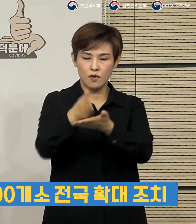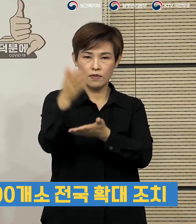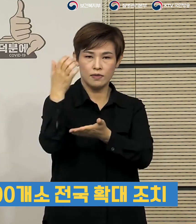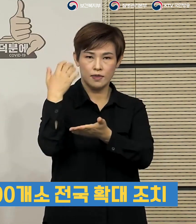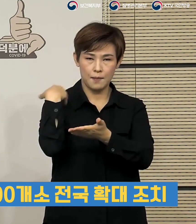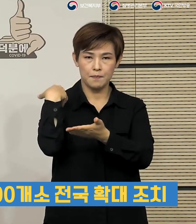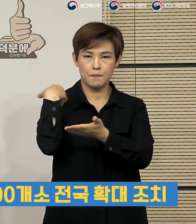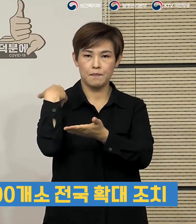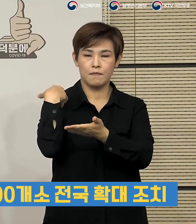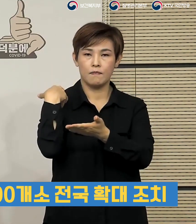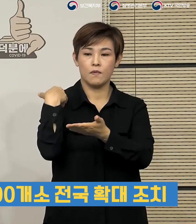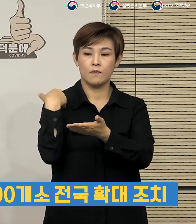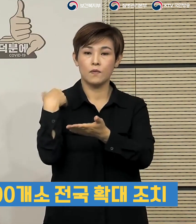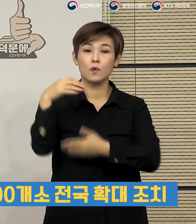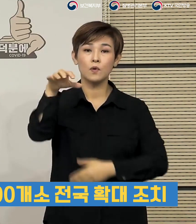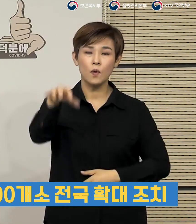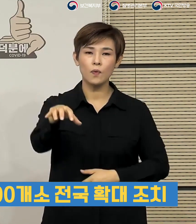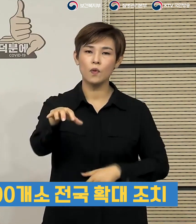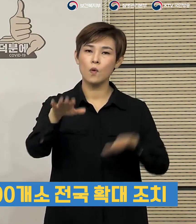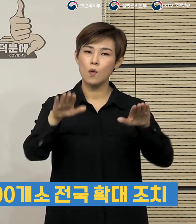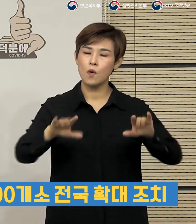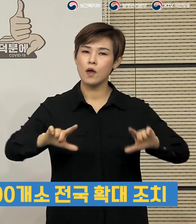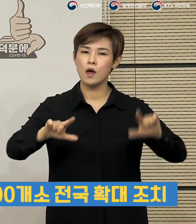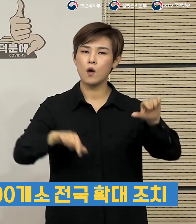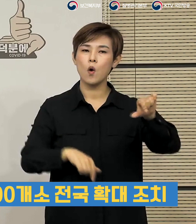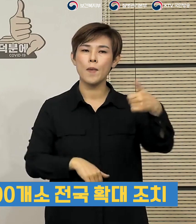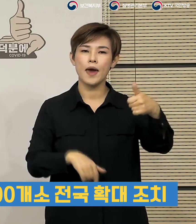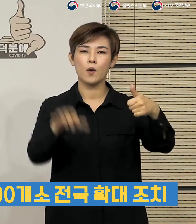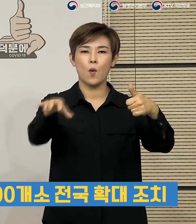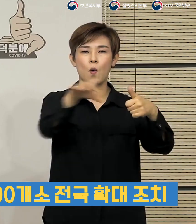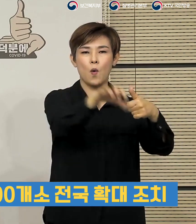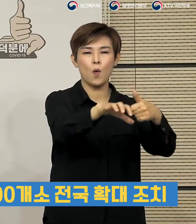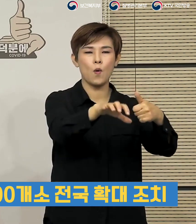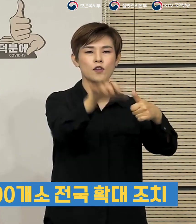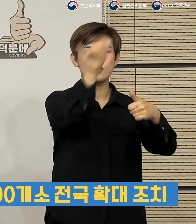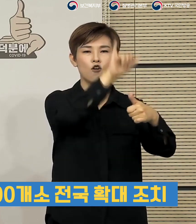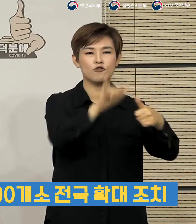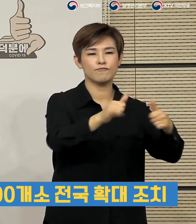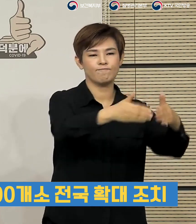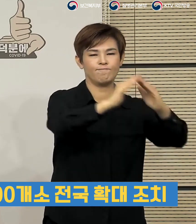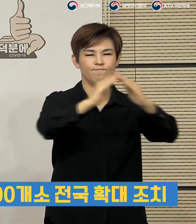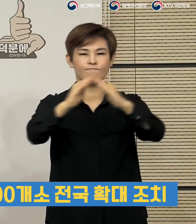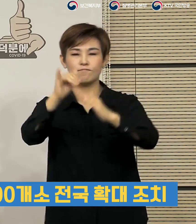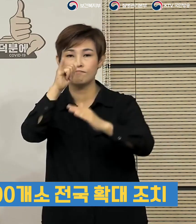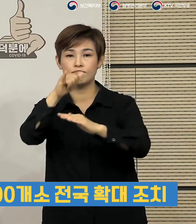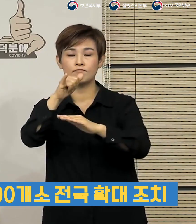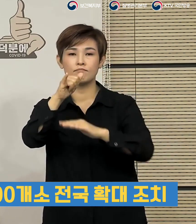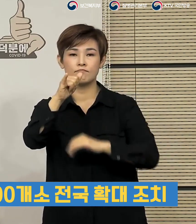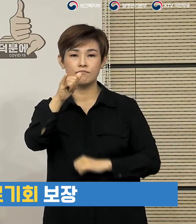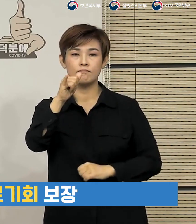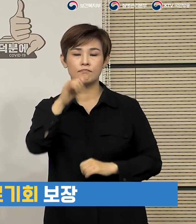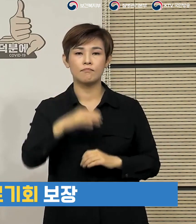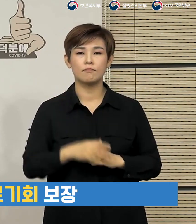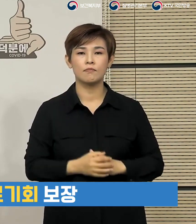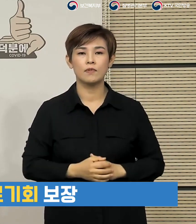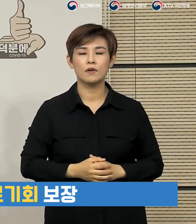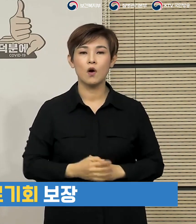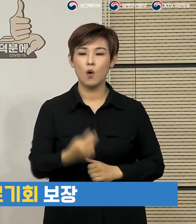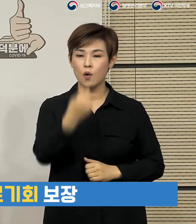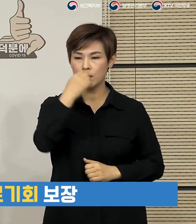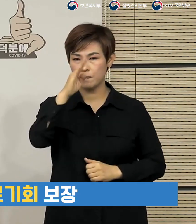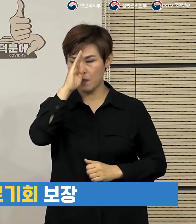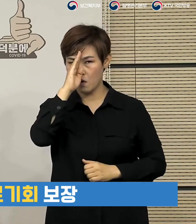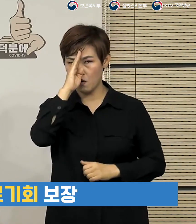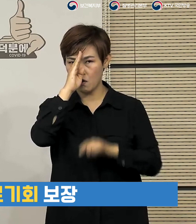금년도에 일단 500개소를 전국에 확대하는 등의 조치 등도 결과적으로는 호흡기